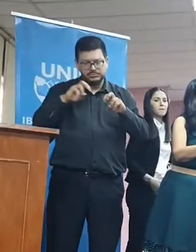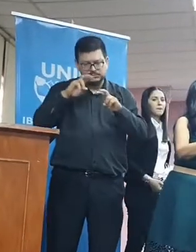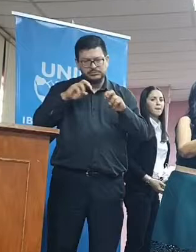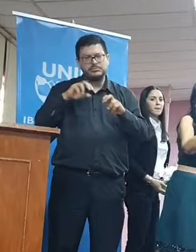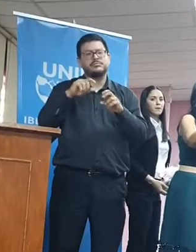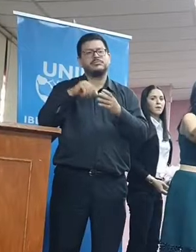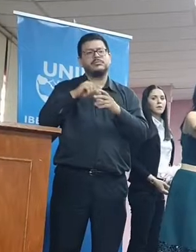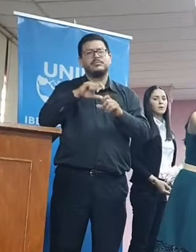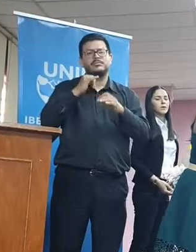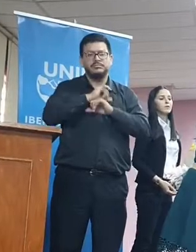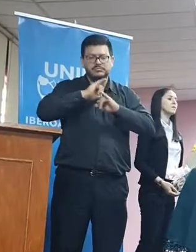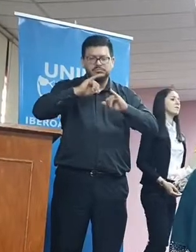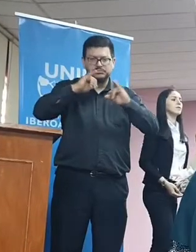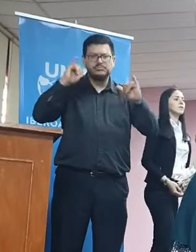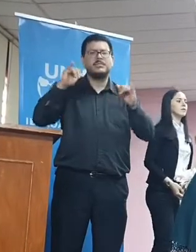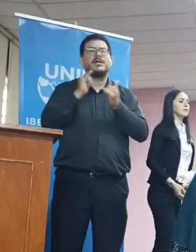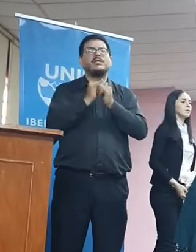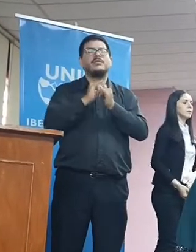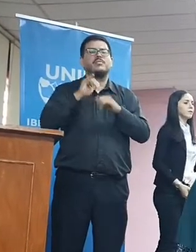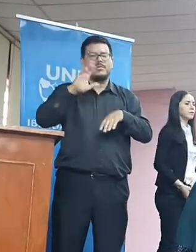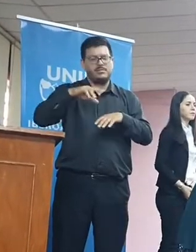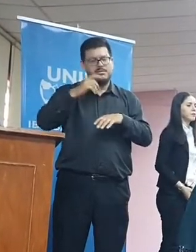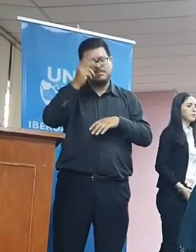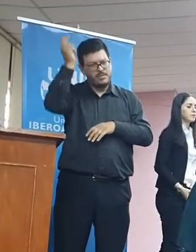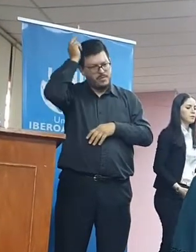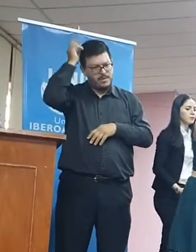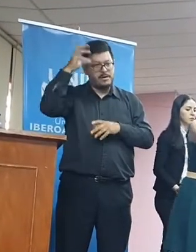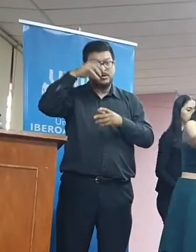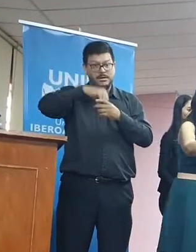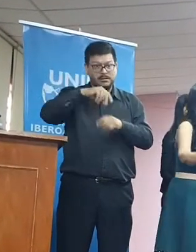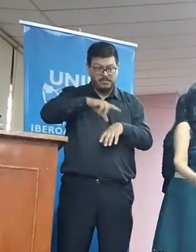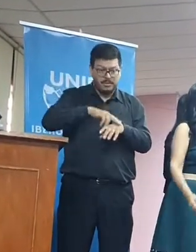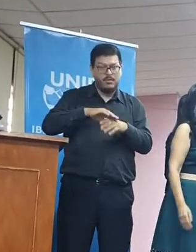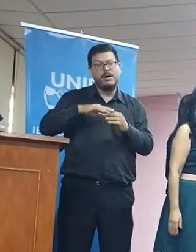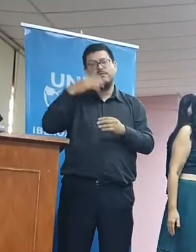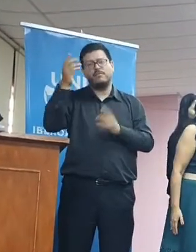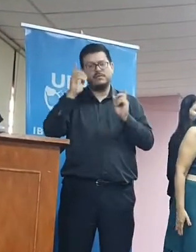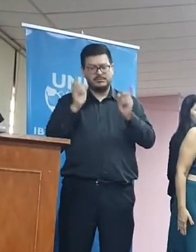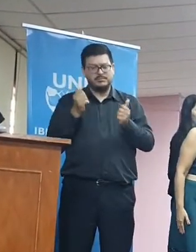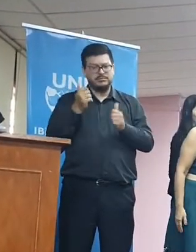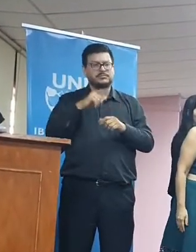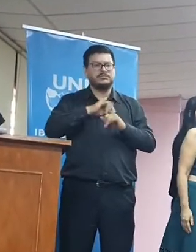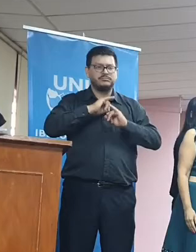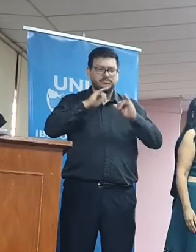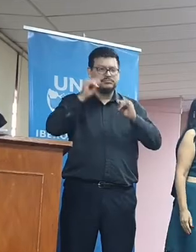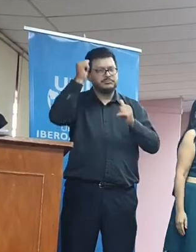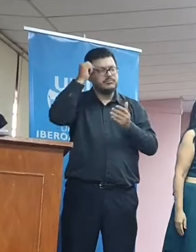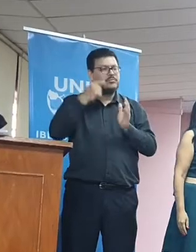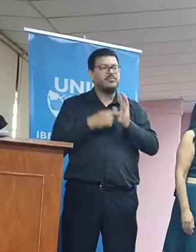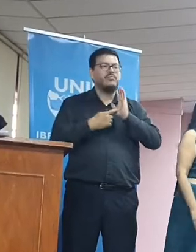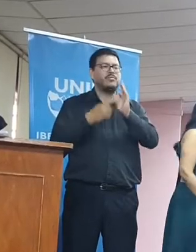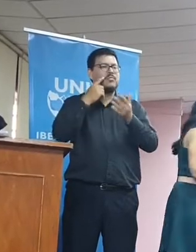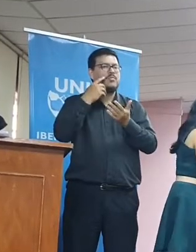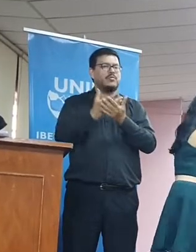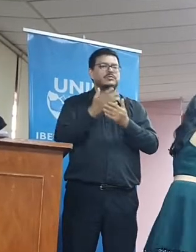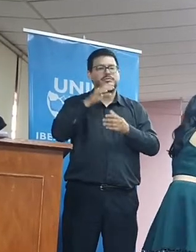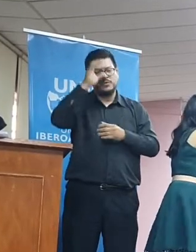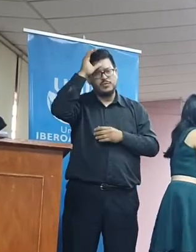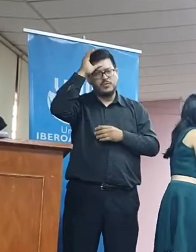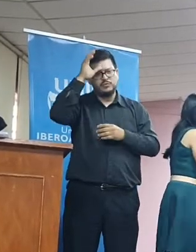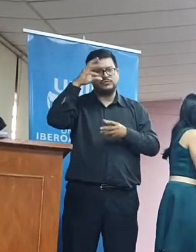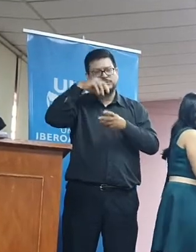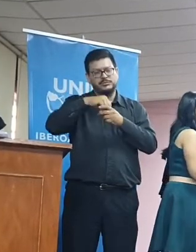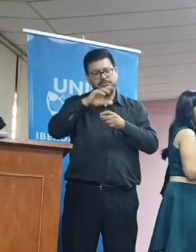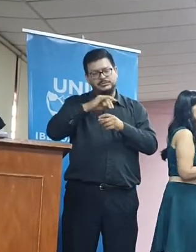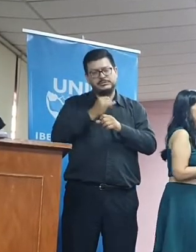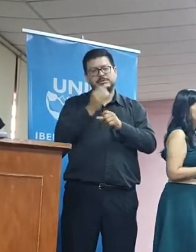popularización del idioma guaraní dentro y fuera del país. Por academizar la lengua y permitir la educación de las otras culturas